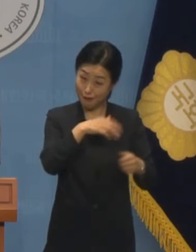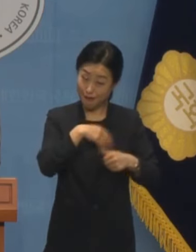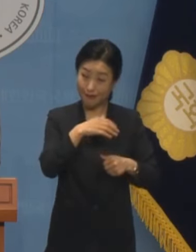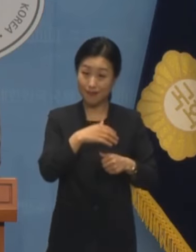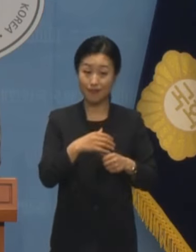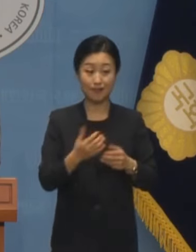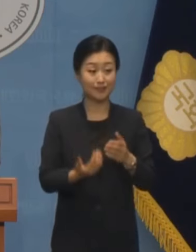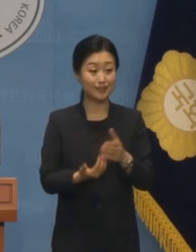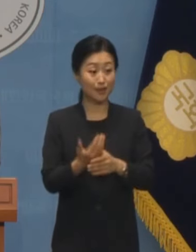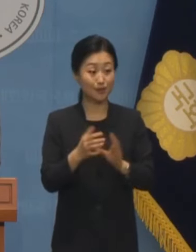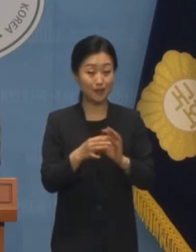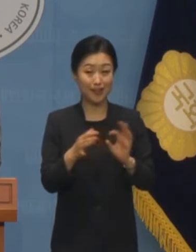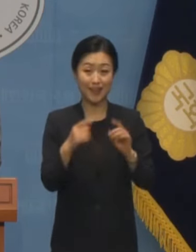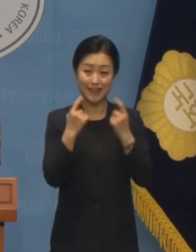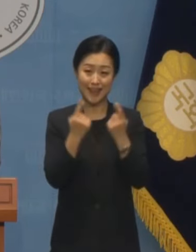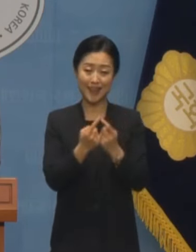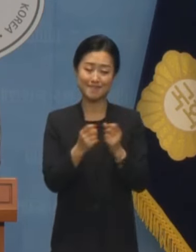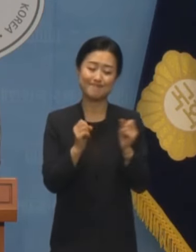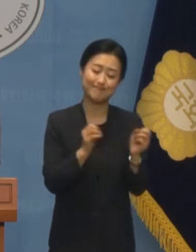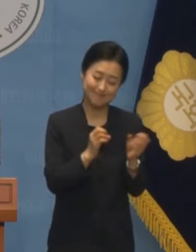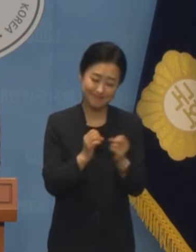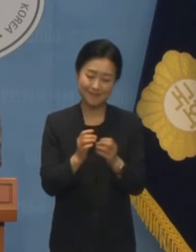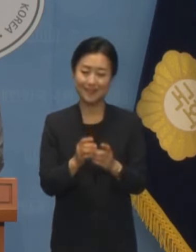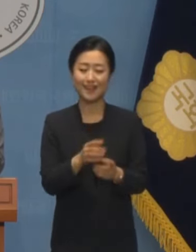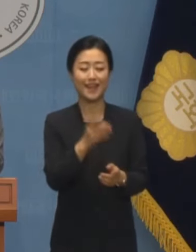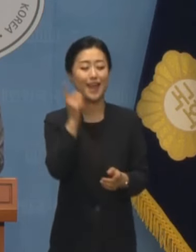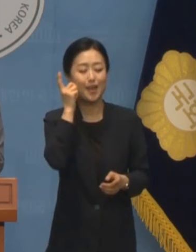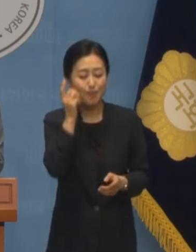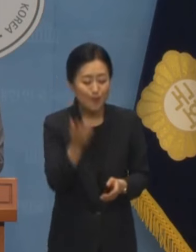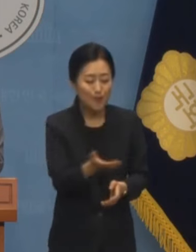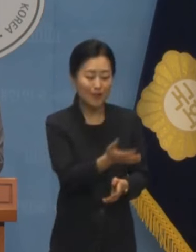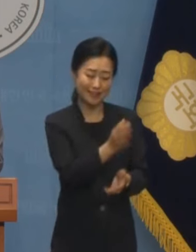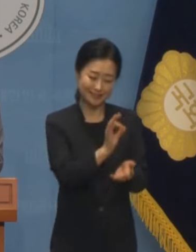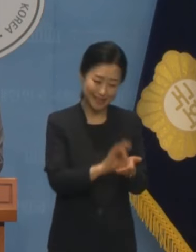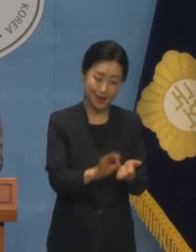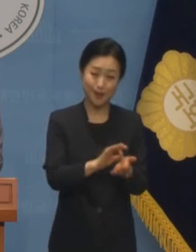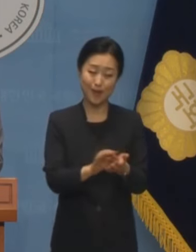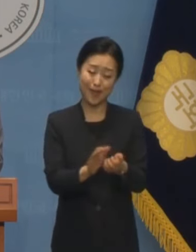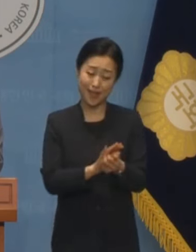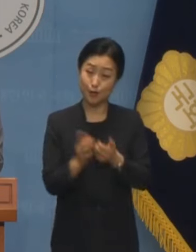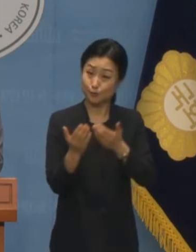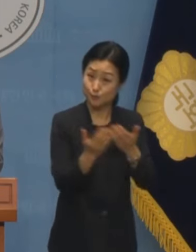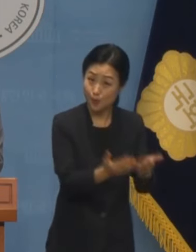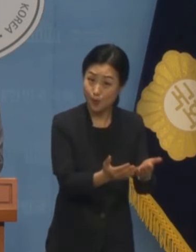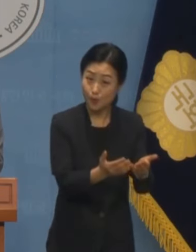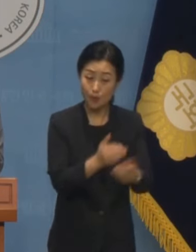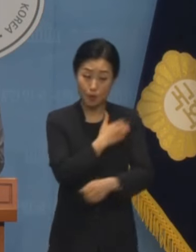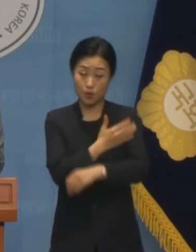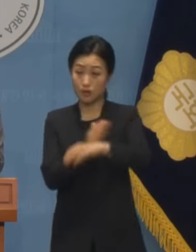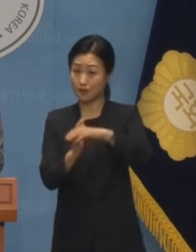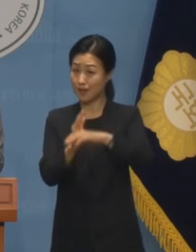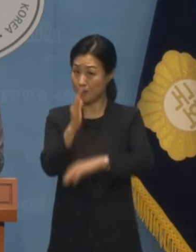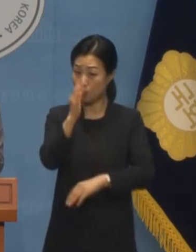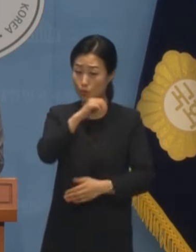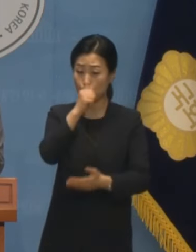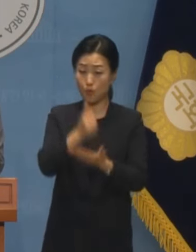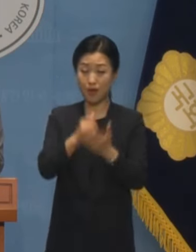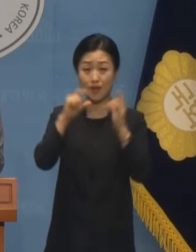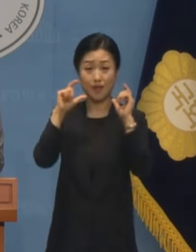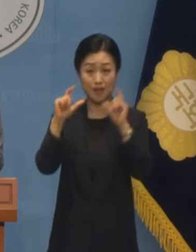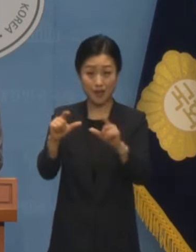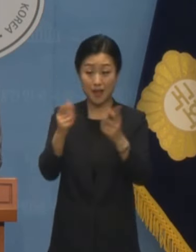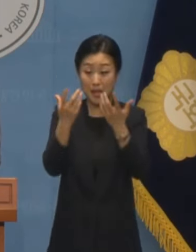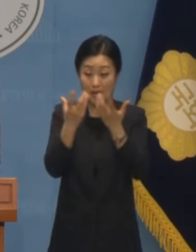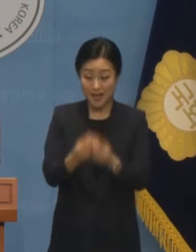무관한 사담을 나누고 휴대전화를 사용하게 하는 등 사적 편의를 제공해 직권남용으로 유죄를 받은